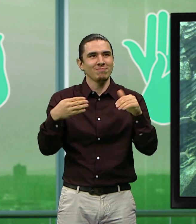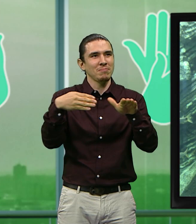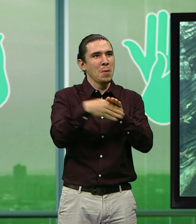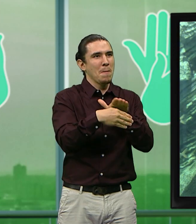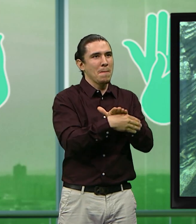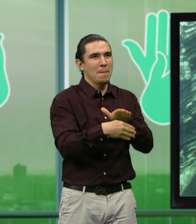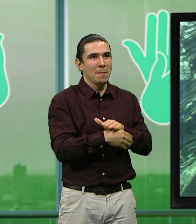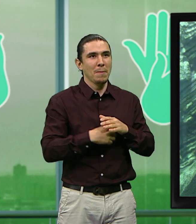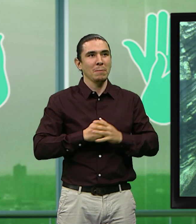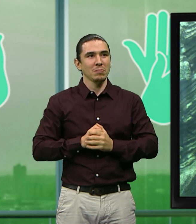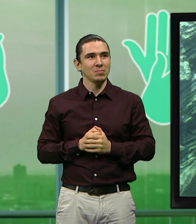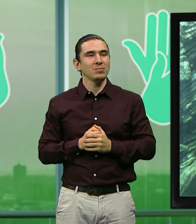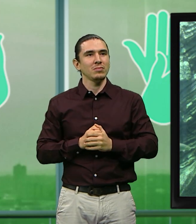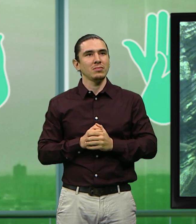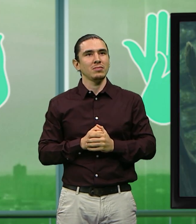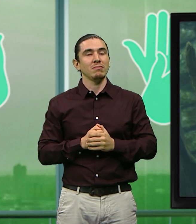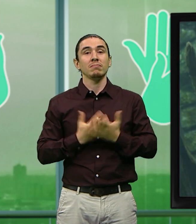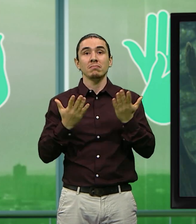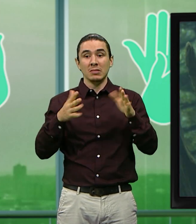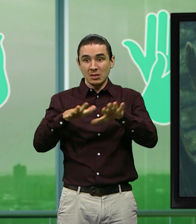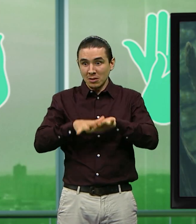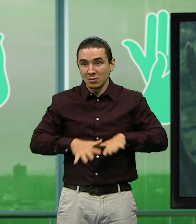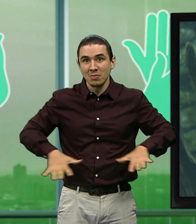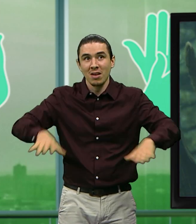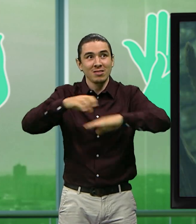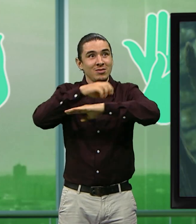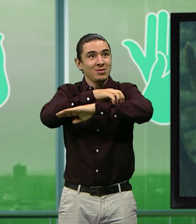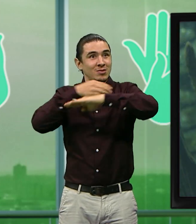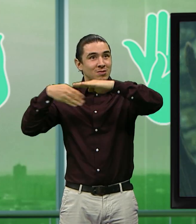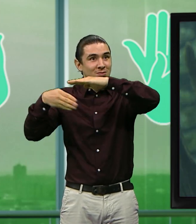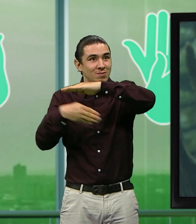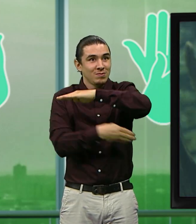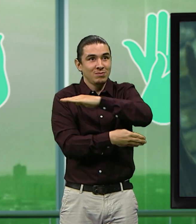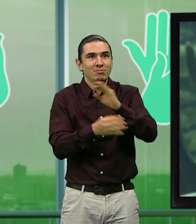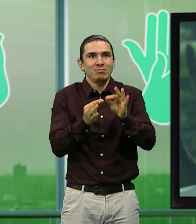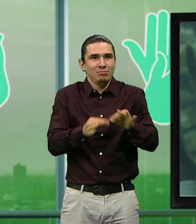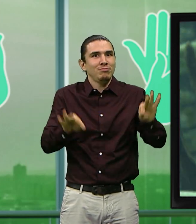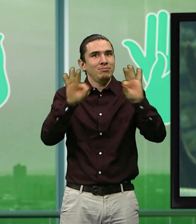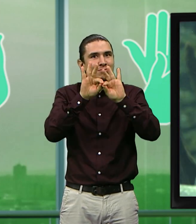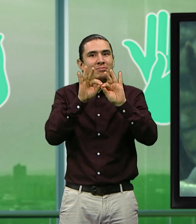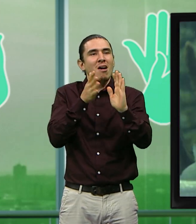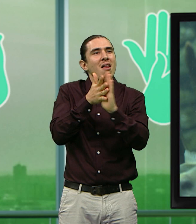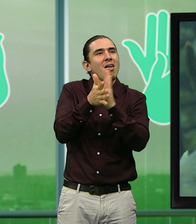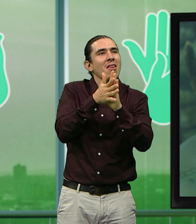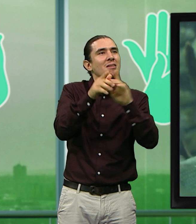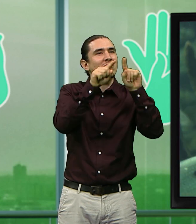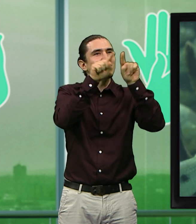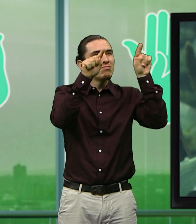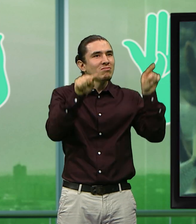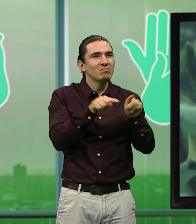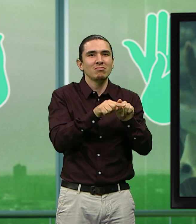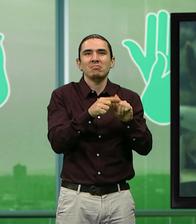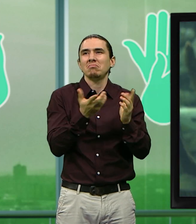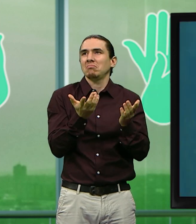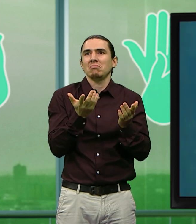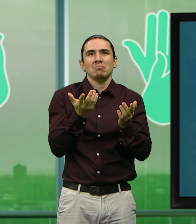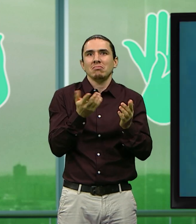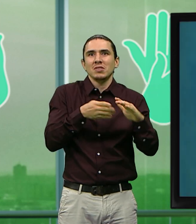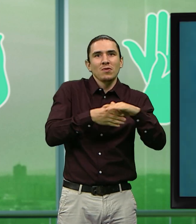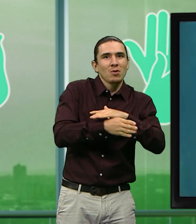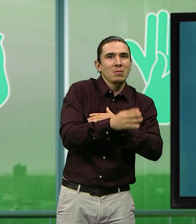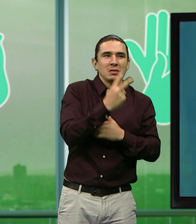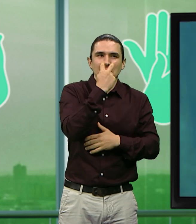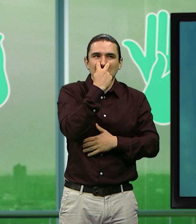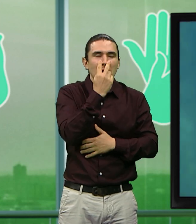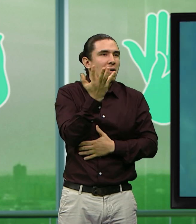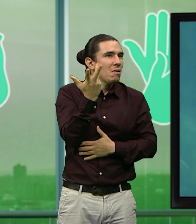preguntarnos por qué no participan de estos espacios. Y por eso creamos un contenido donde las personas ciegas, sordas, pueden acceder a